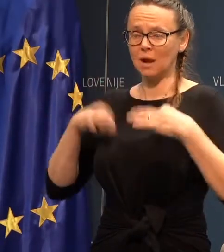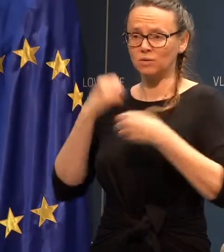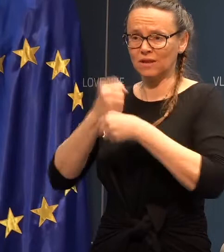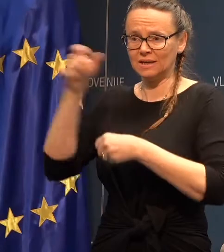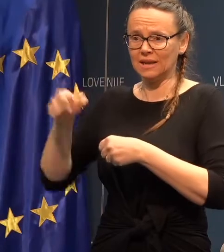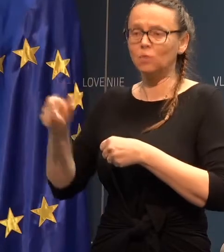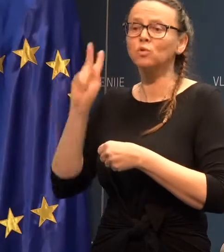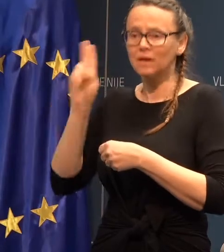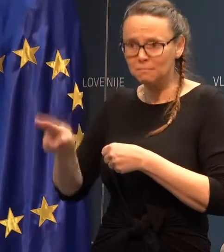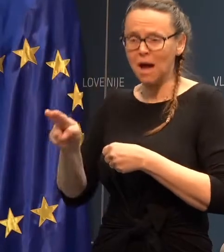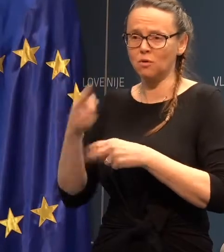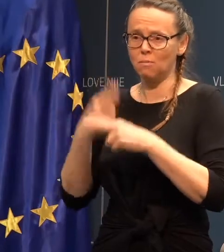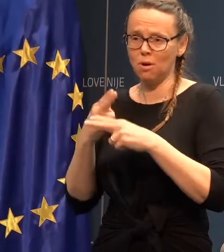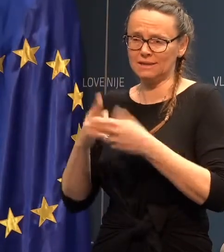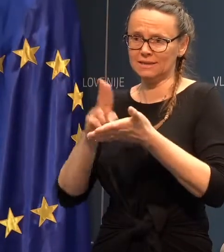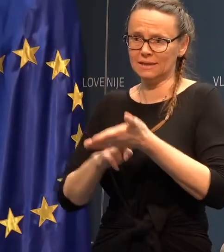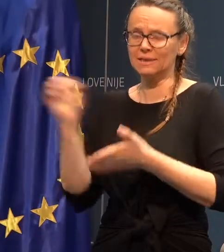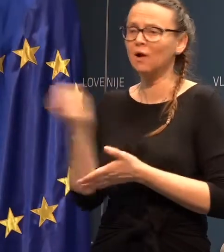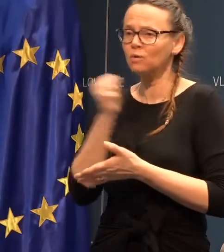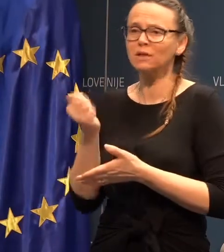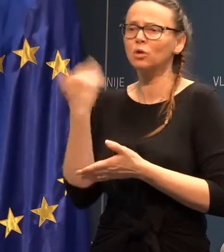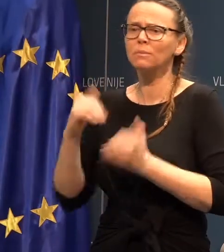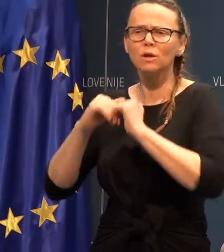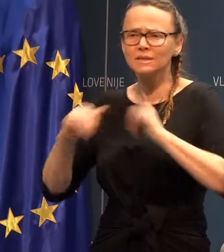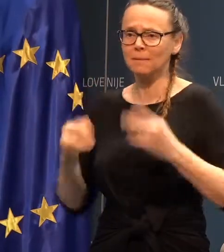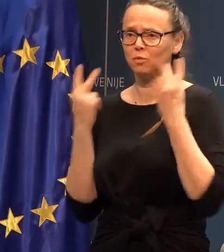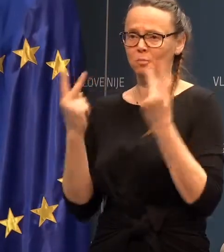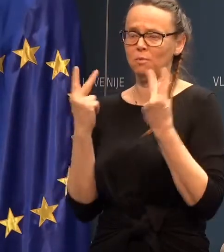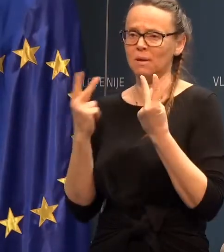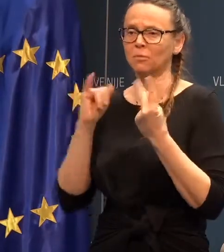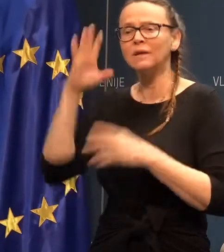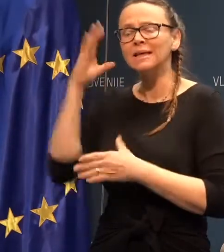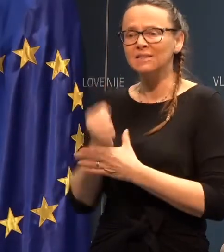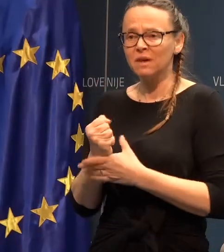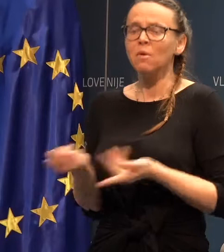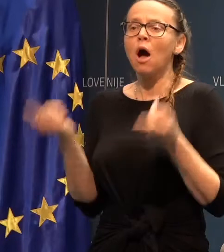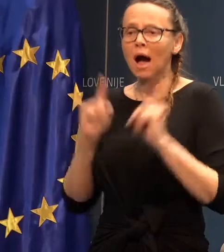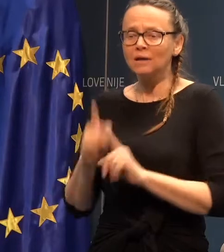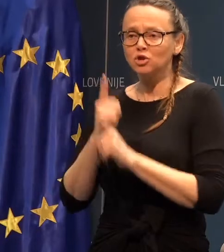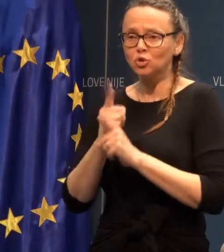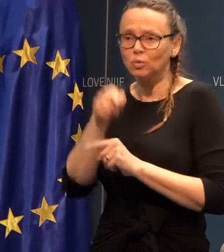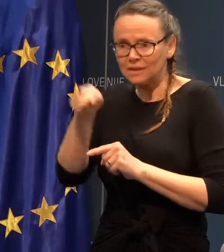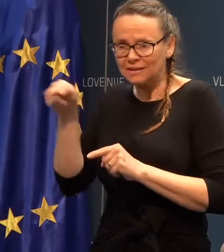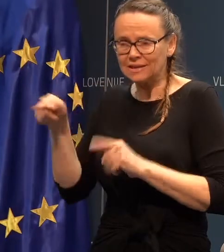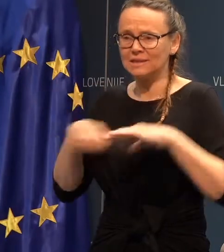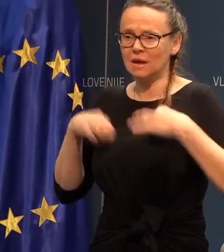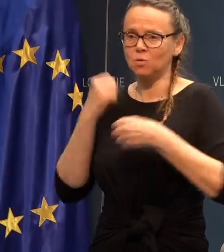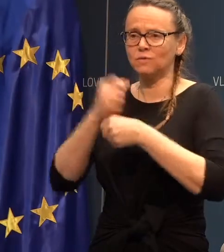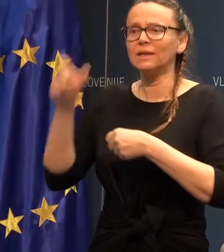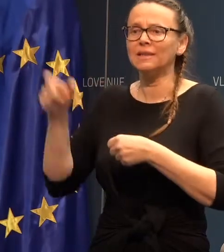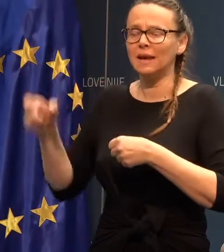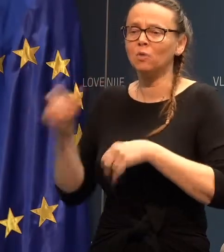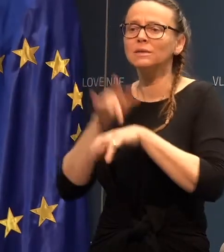bolezenske znake. Zato nam je bilo izjemno pomembno, da izvemo, ali so tudi ti zdravstveni deloci